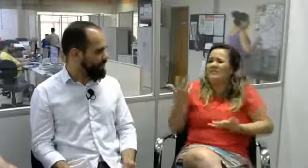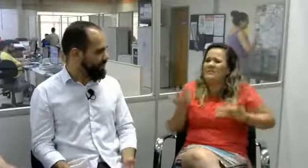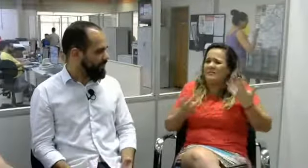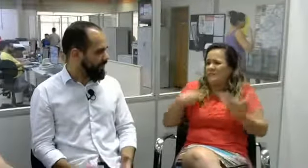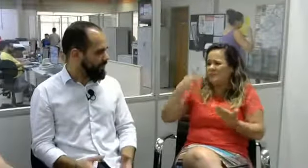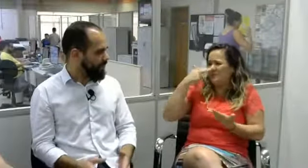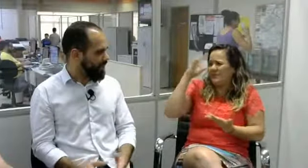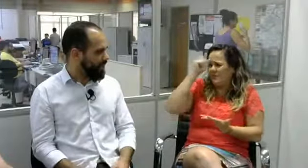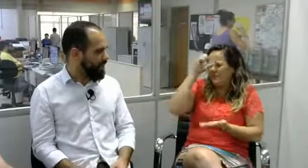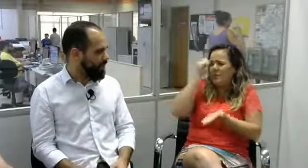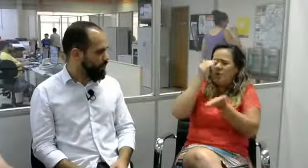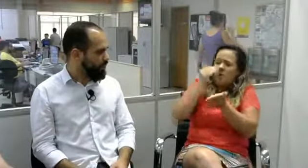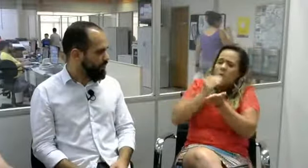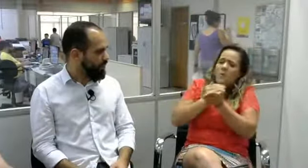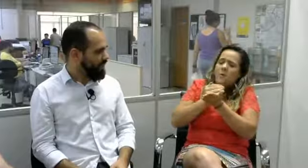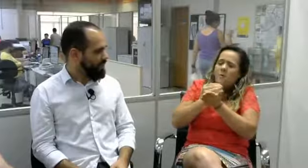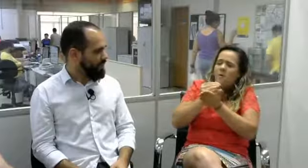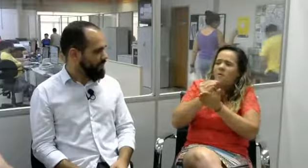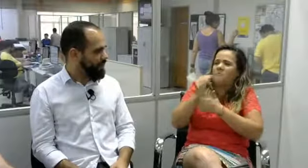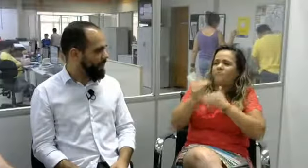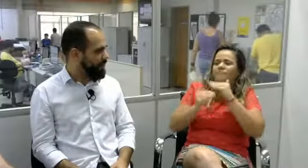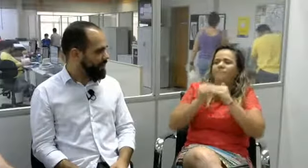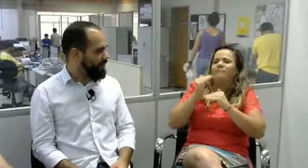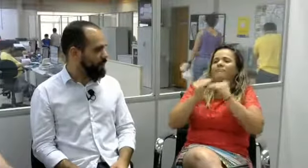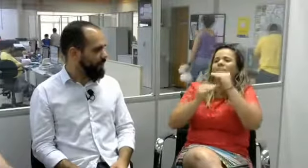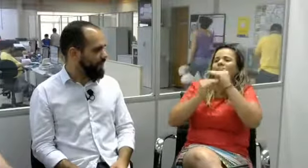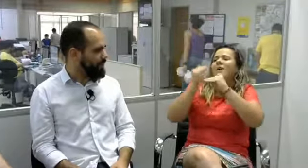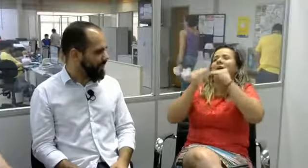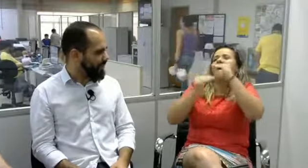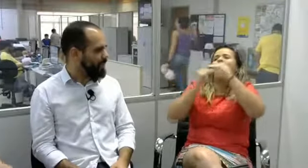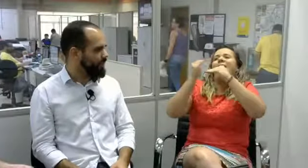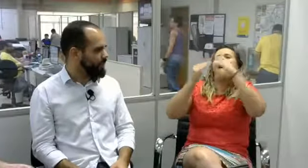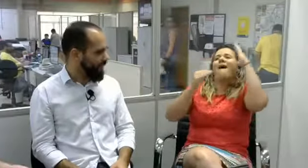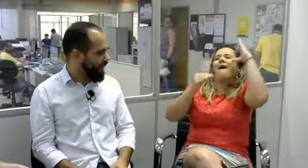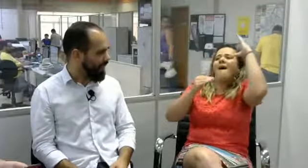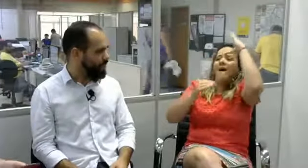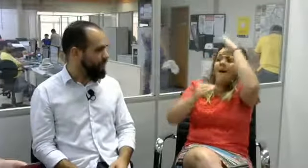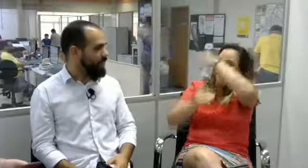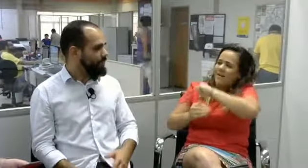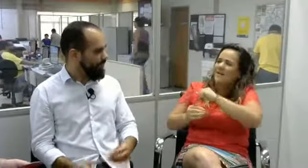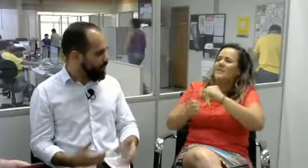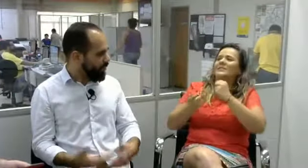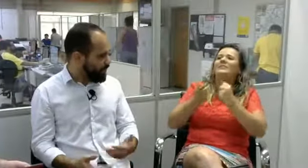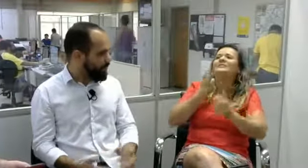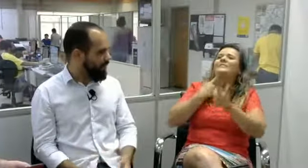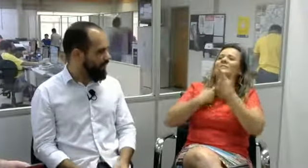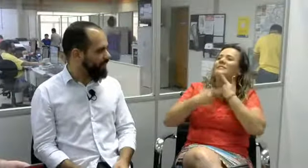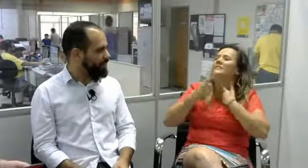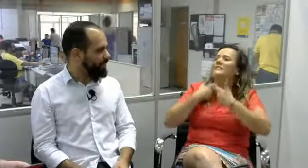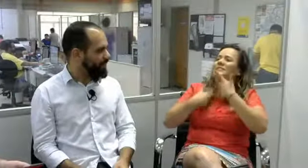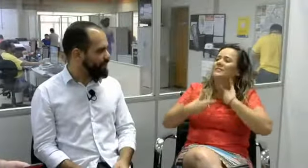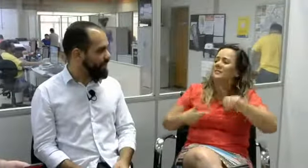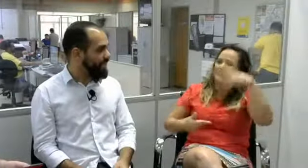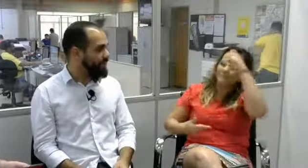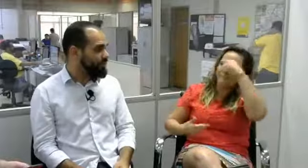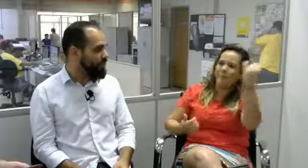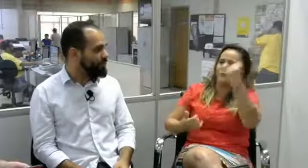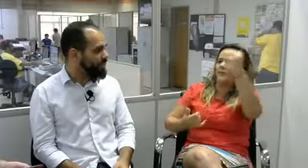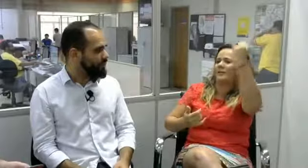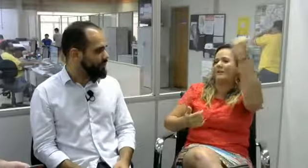que faziam parte daquele grupo, me incentivaram a aprender. Foi um caminho lento, demorado, mas eu ouvi progresso, eu aprendi. E eu tinha muita vontade,